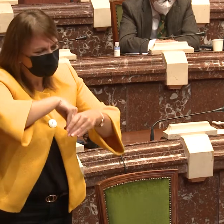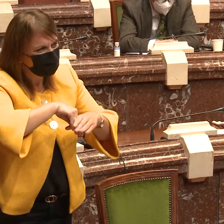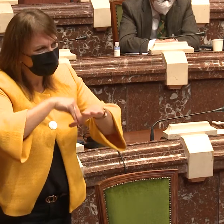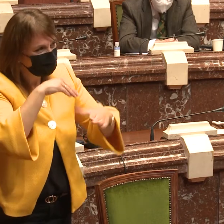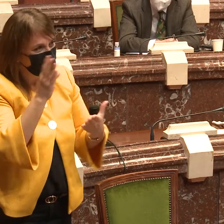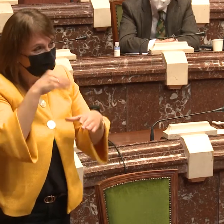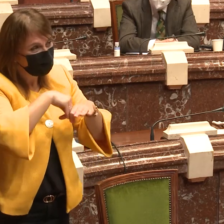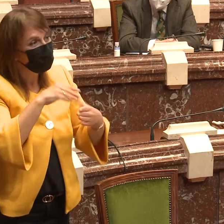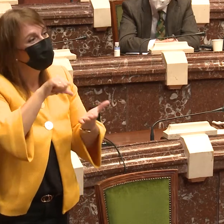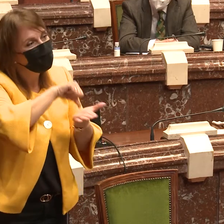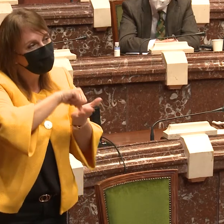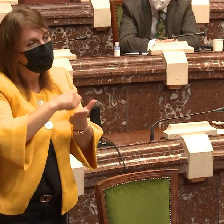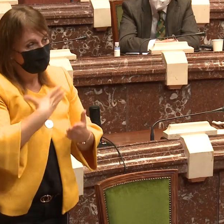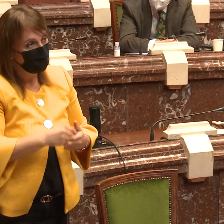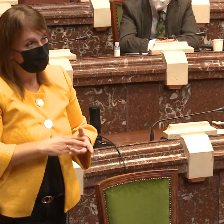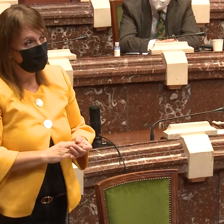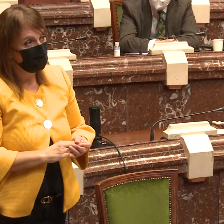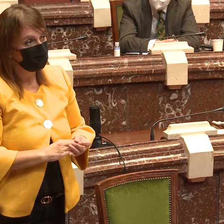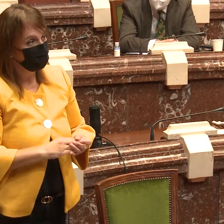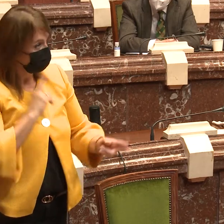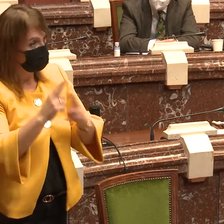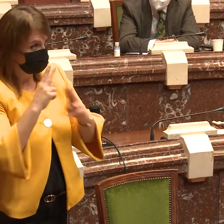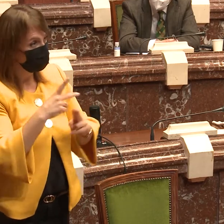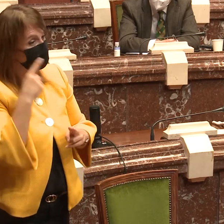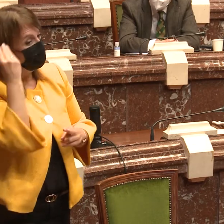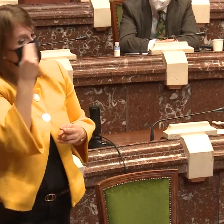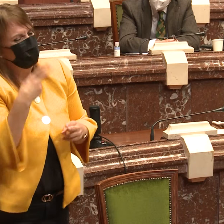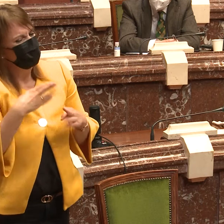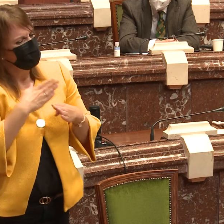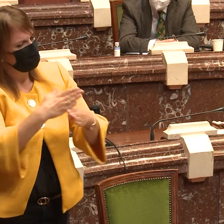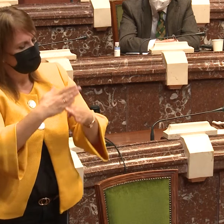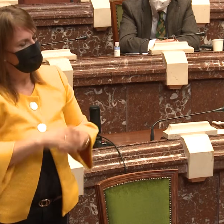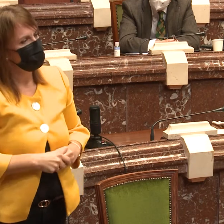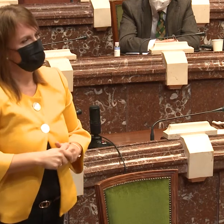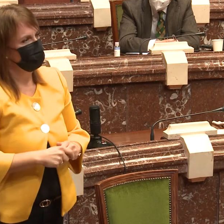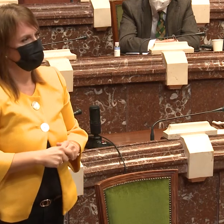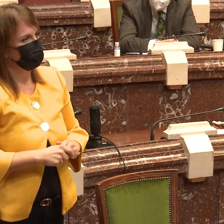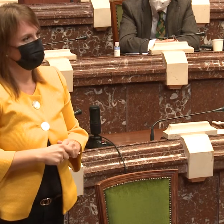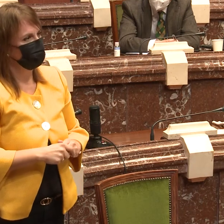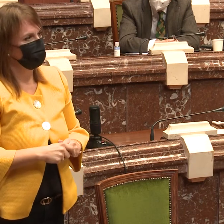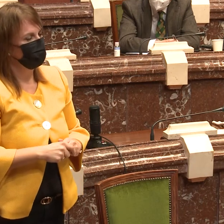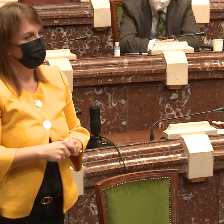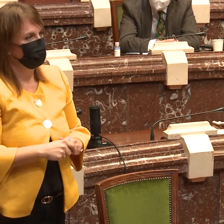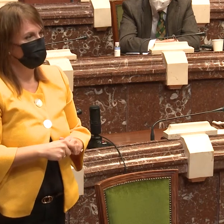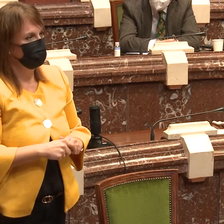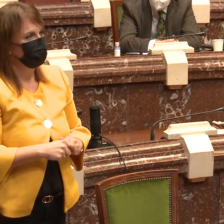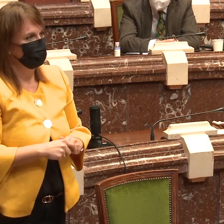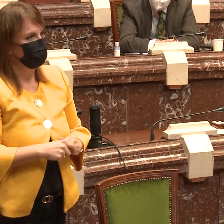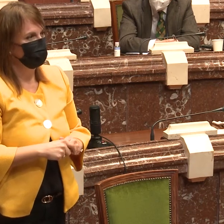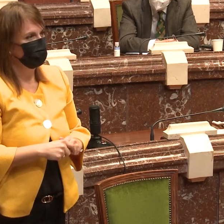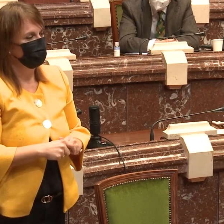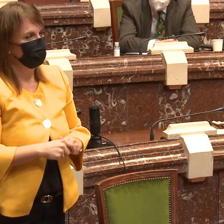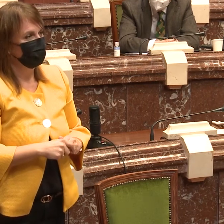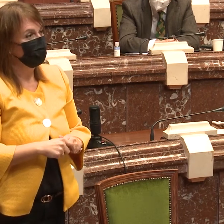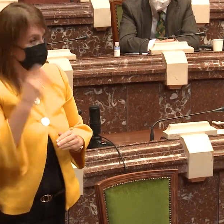¿la federación puede dar respuesta a todas las demandas que se realizan